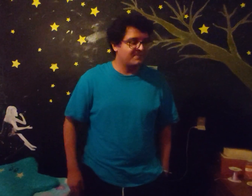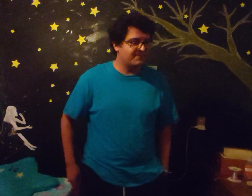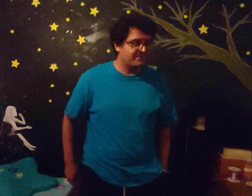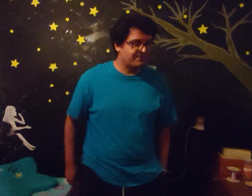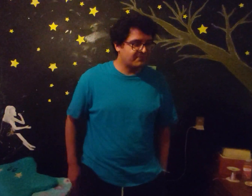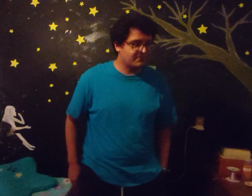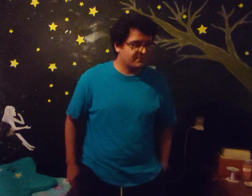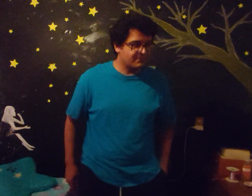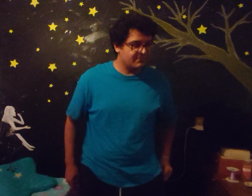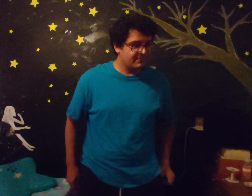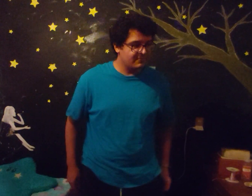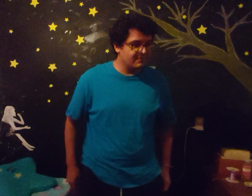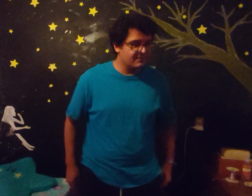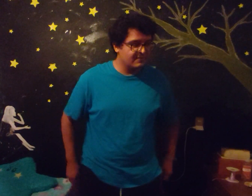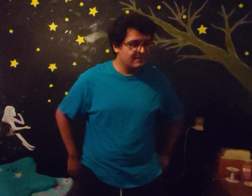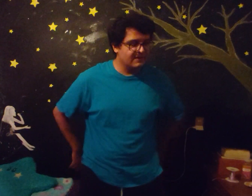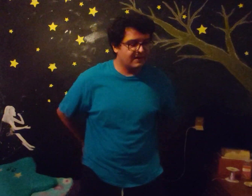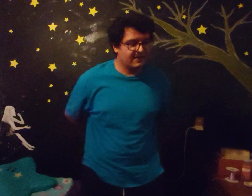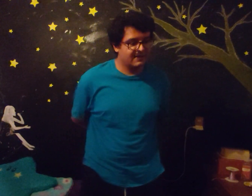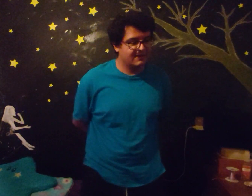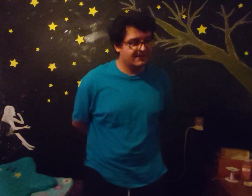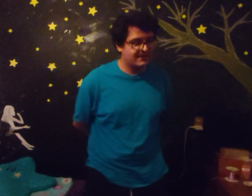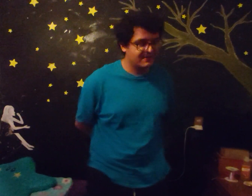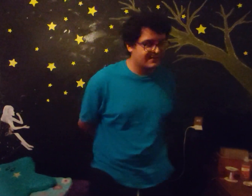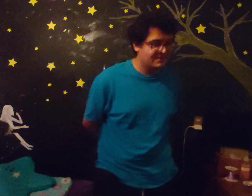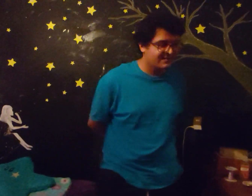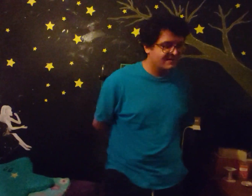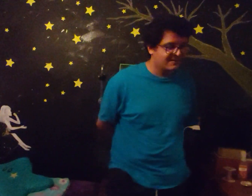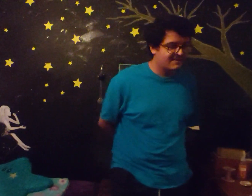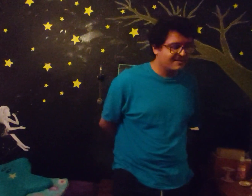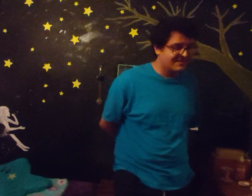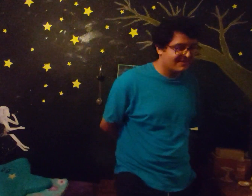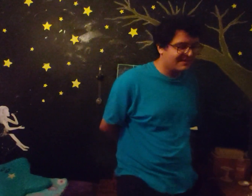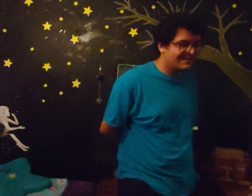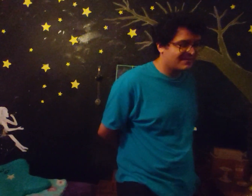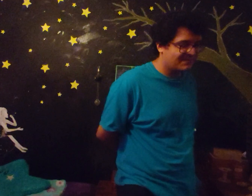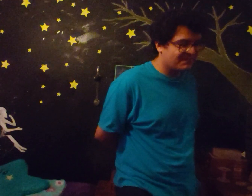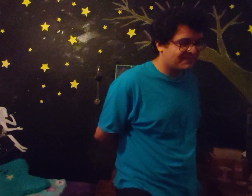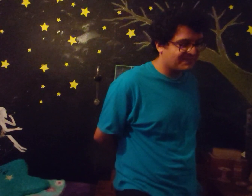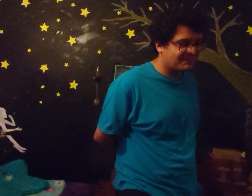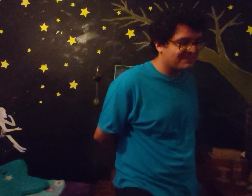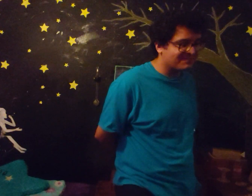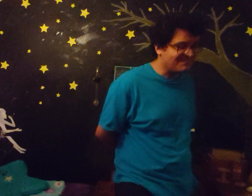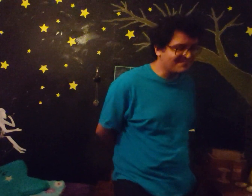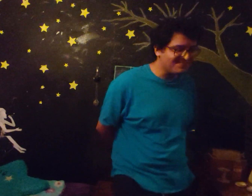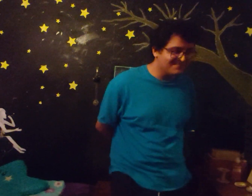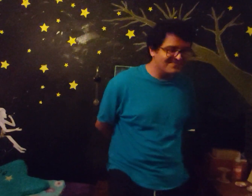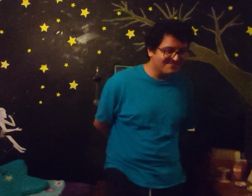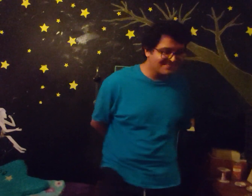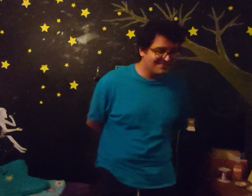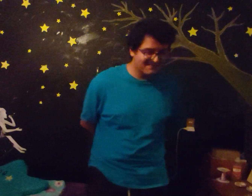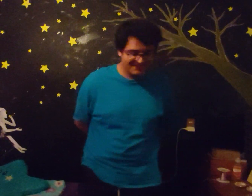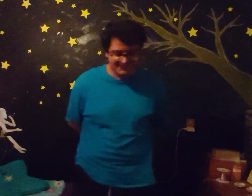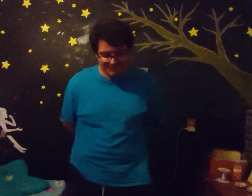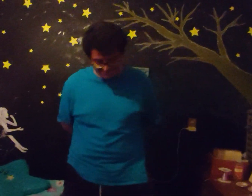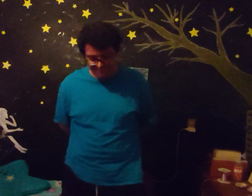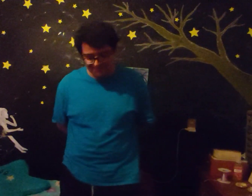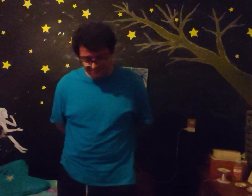Nelson Abisari Sotis ¿Te gustaría un crossover de FE con otros exclusivos de Nintendo? Nintendo, por ejemplo,